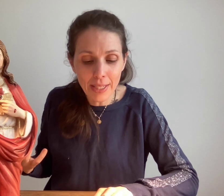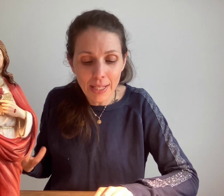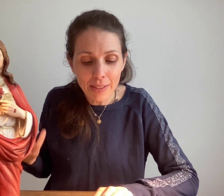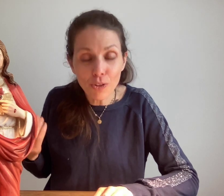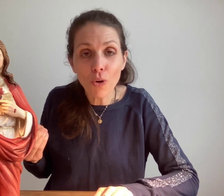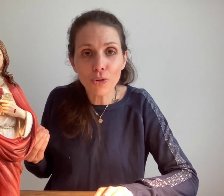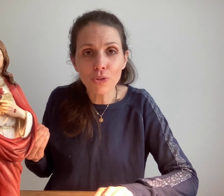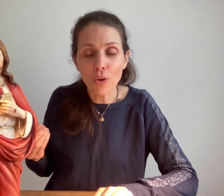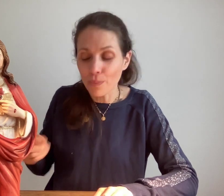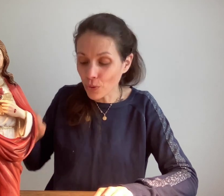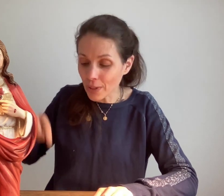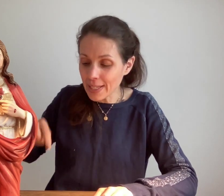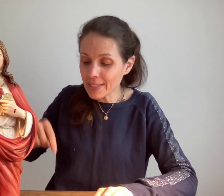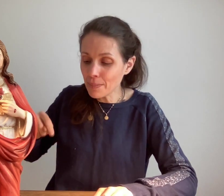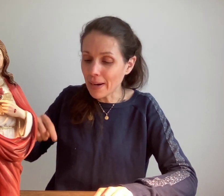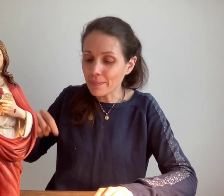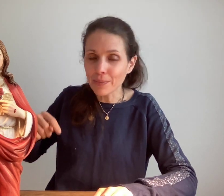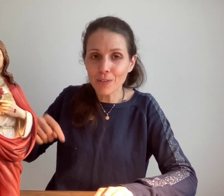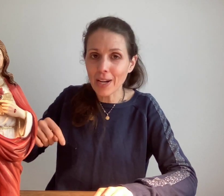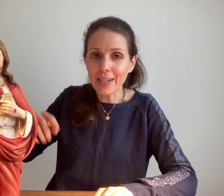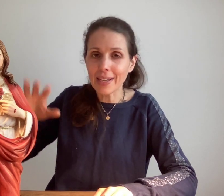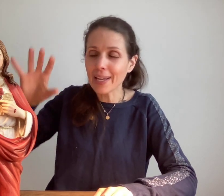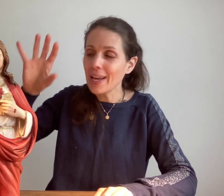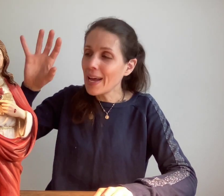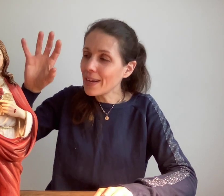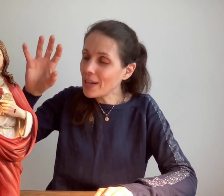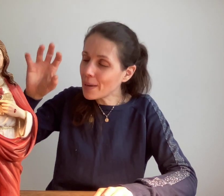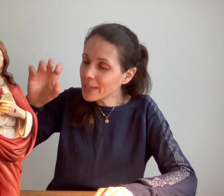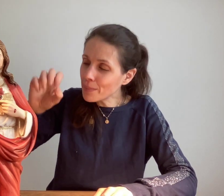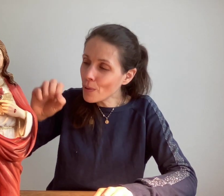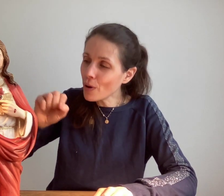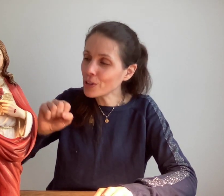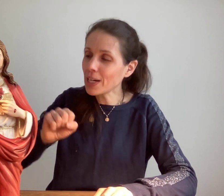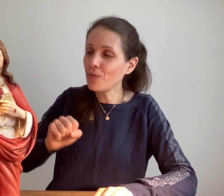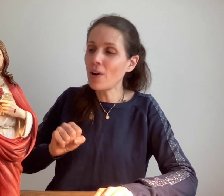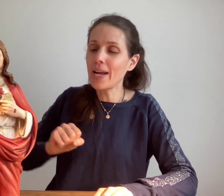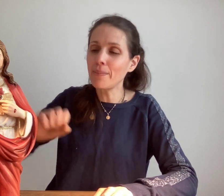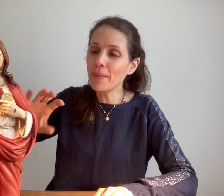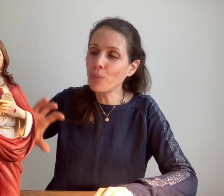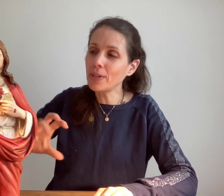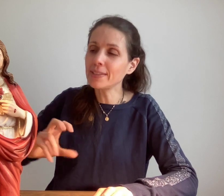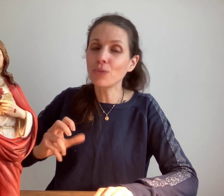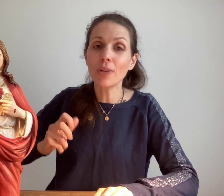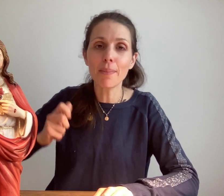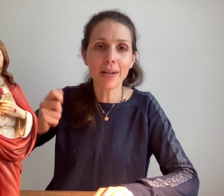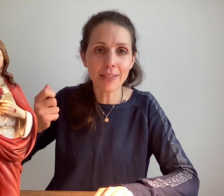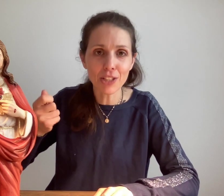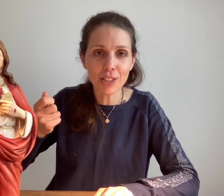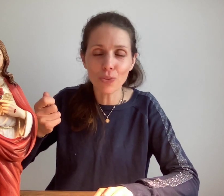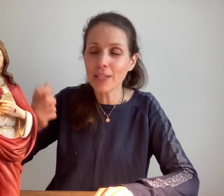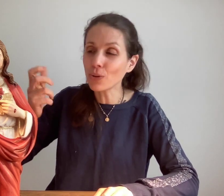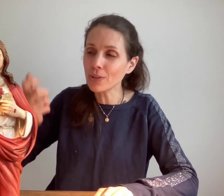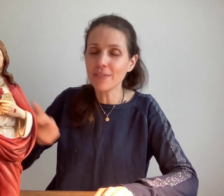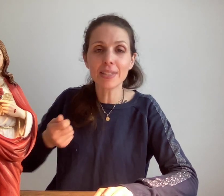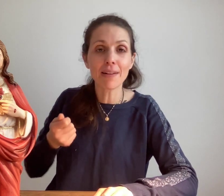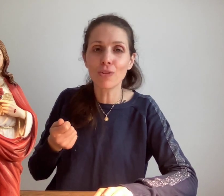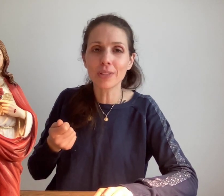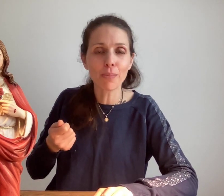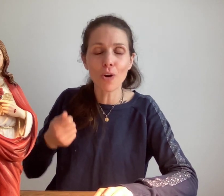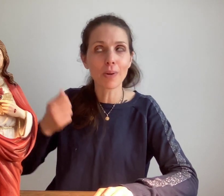dans le temps donc ici-bas voilà l'âme qui meurt chaque fois elle-même pour laisser toute la place à Jésus qui crucifie sa volonté propre